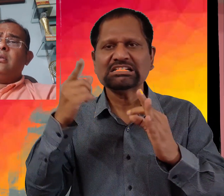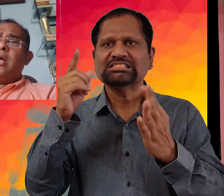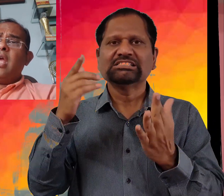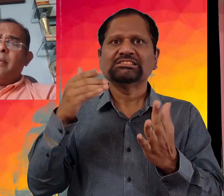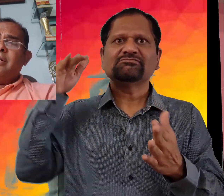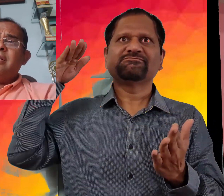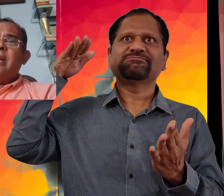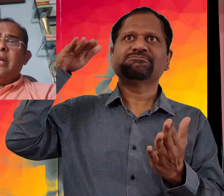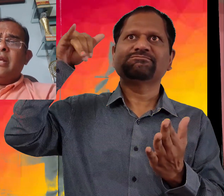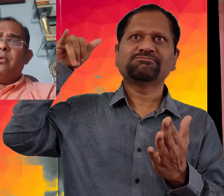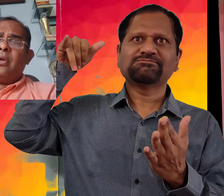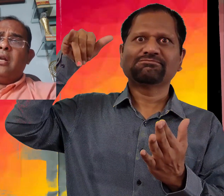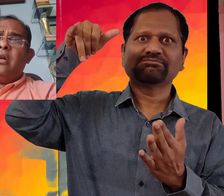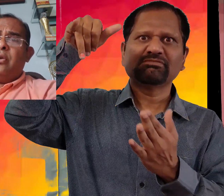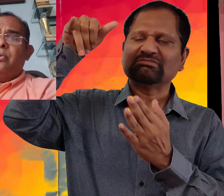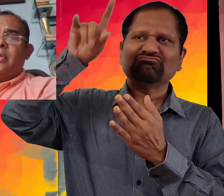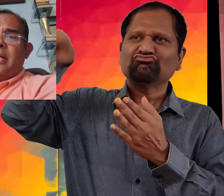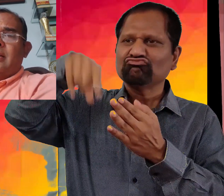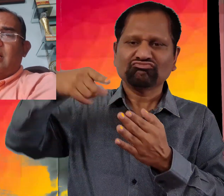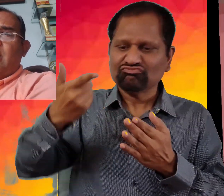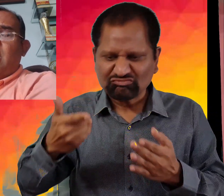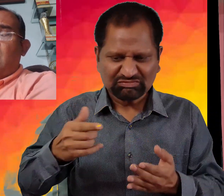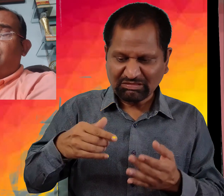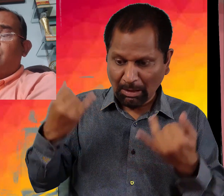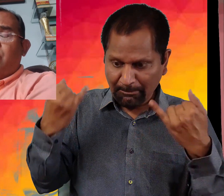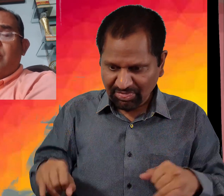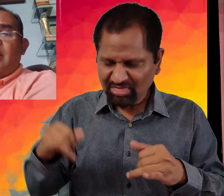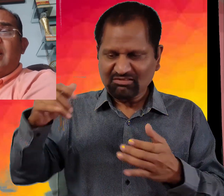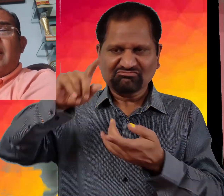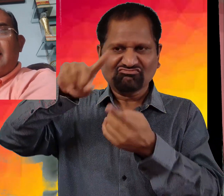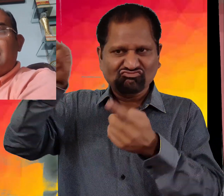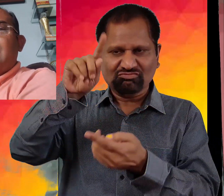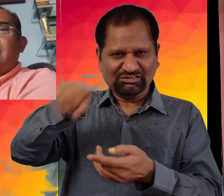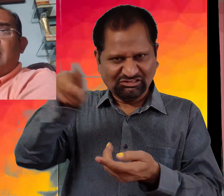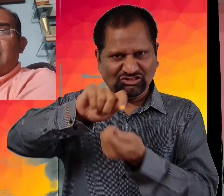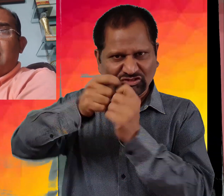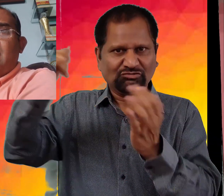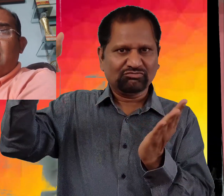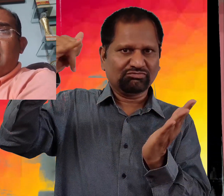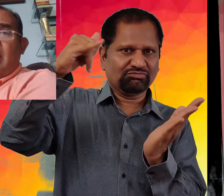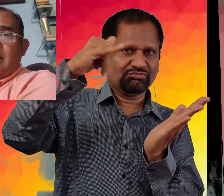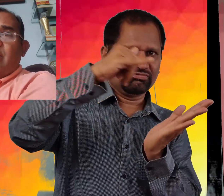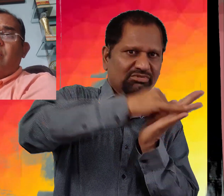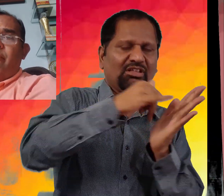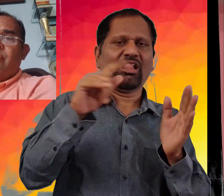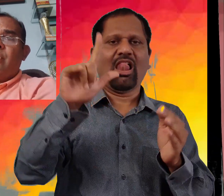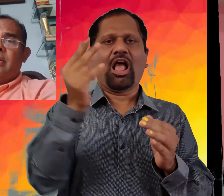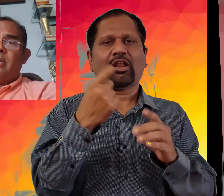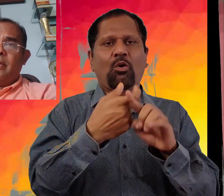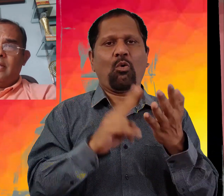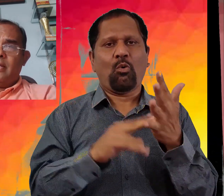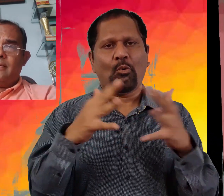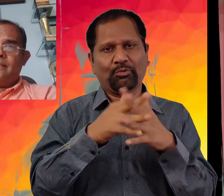ایمرجنسی لینڈنگ کے دوران لکھنوں اتر گیا تھا اب وہ سوچ رہے تھے کہ کیسے ڈیلی جائیں گے کیسے اس